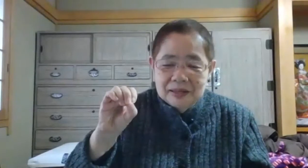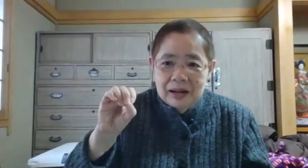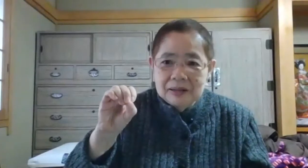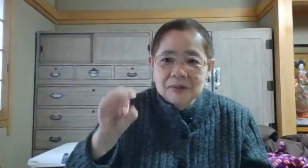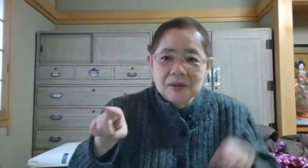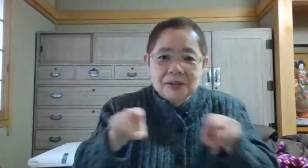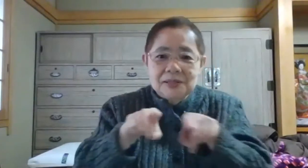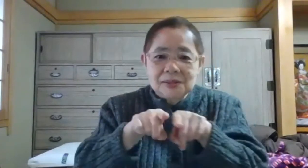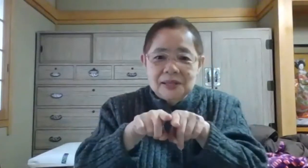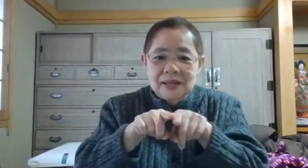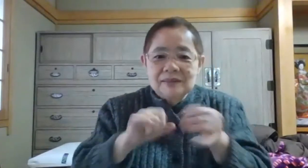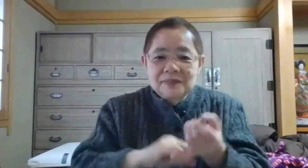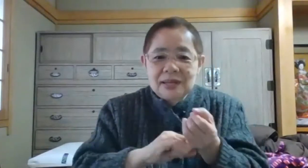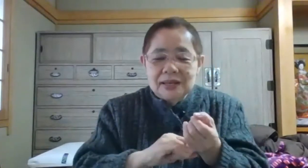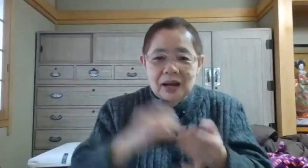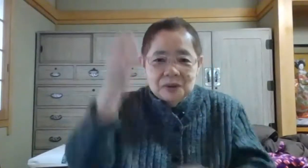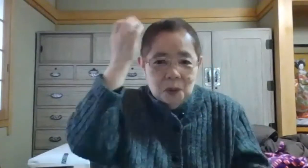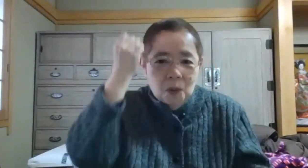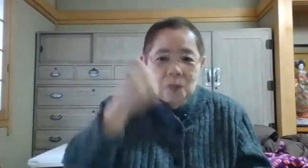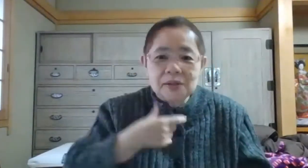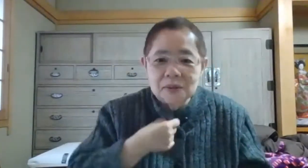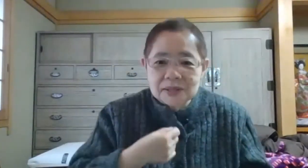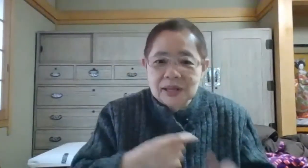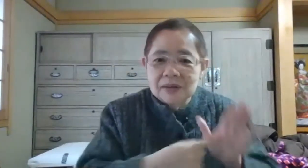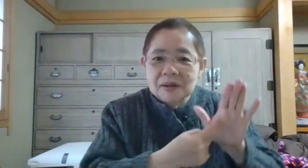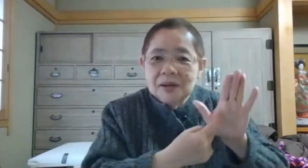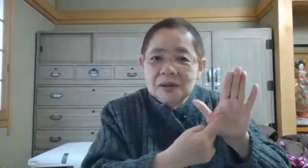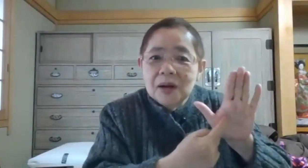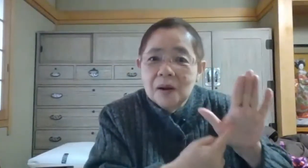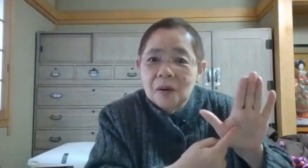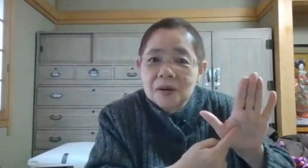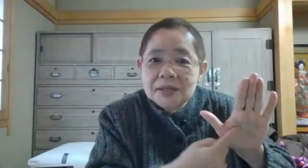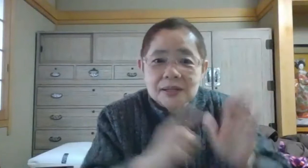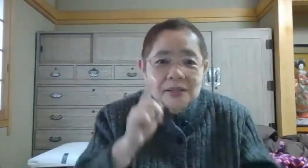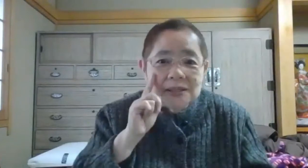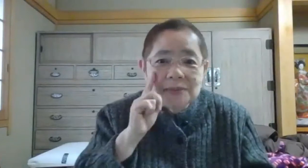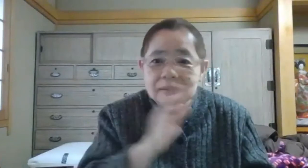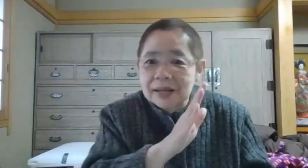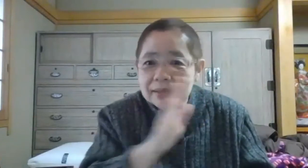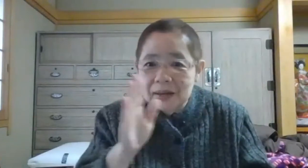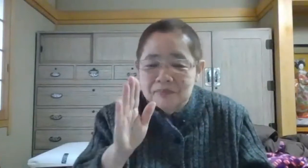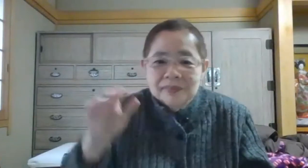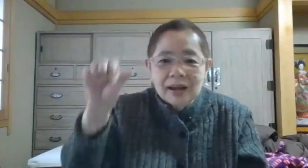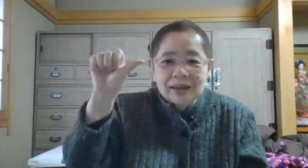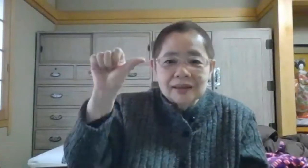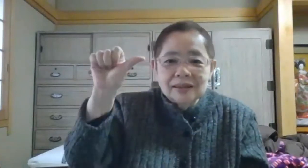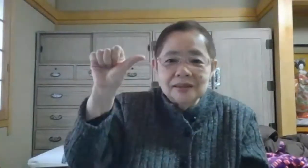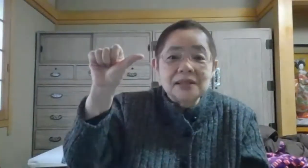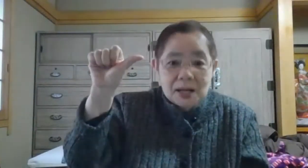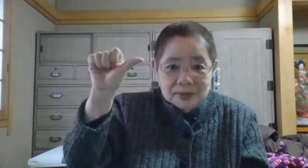これを一緒にぜひあの覚えてほしい表現をしてみてくださいはいゆっくりやります